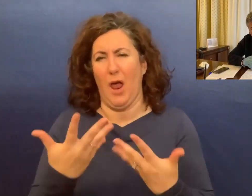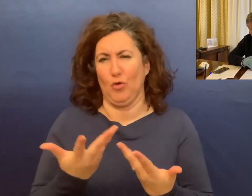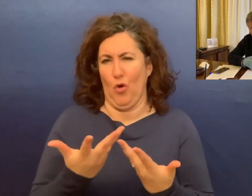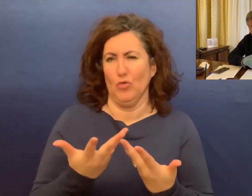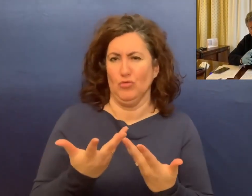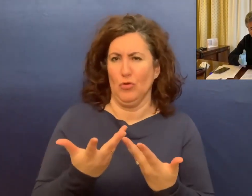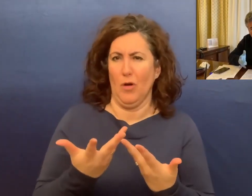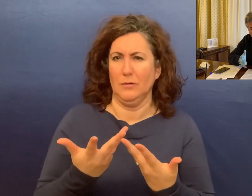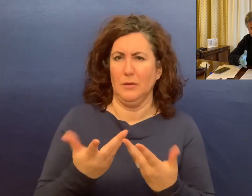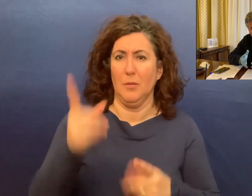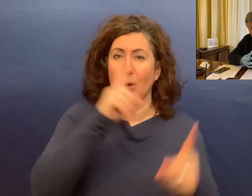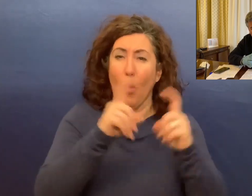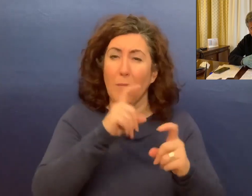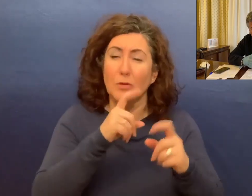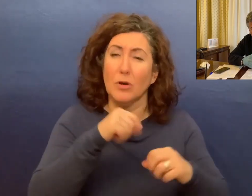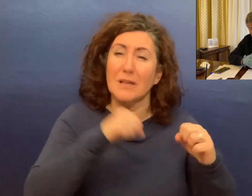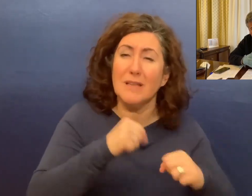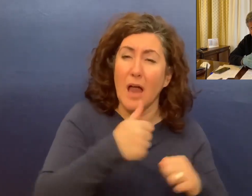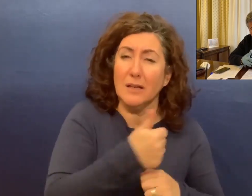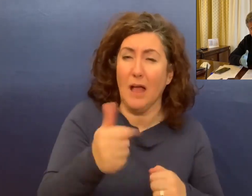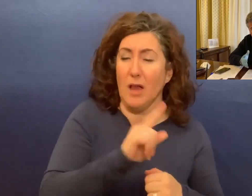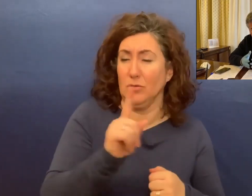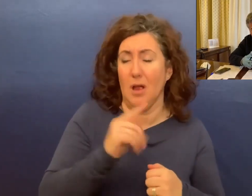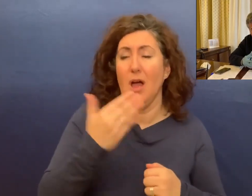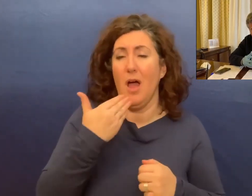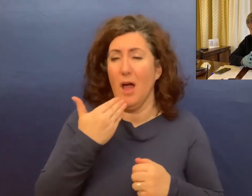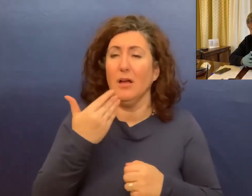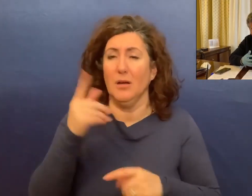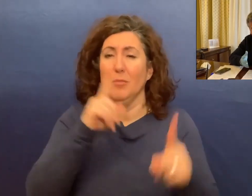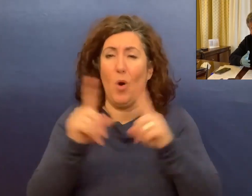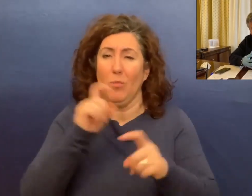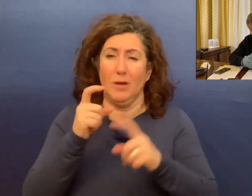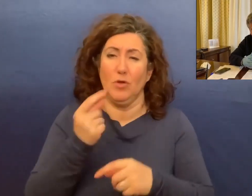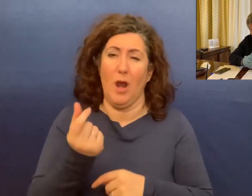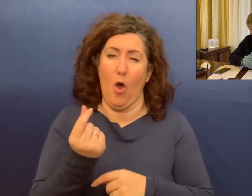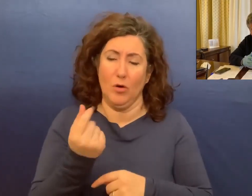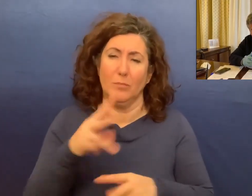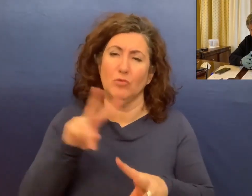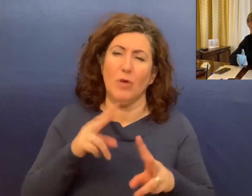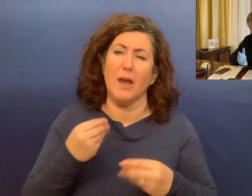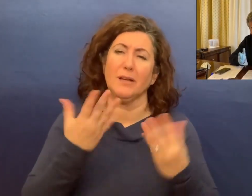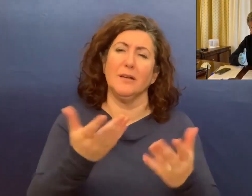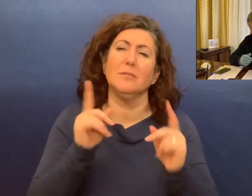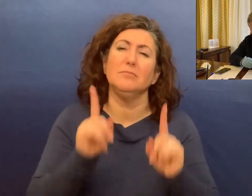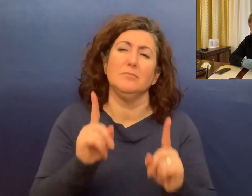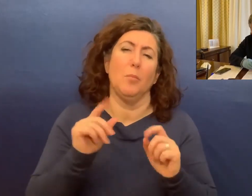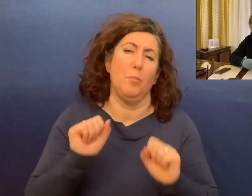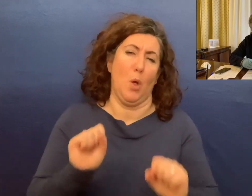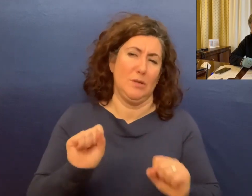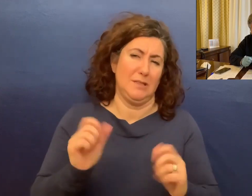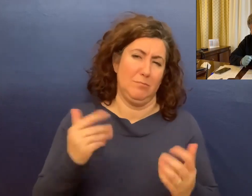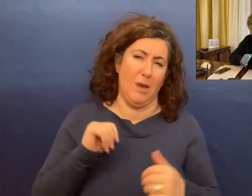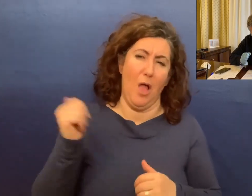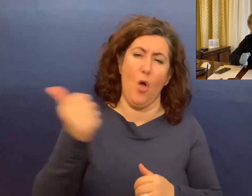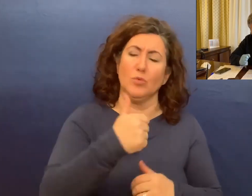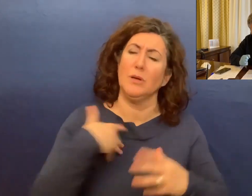che non solo la preoccupazione sanitaria ma anche quella economica. Quindi diamo quello che possiamo e vedete che